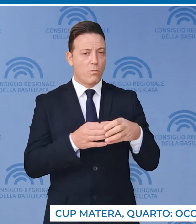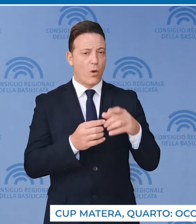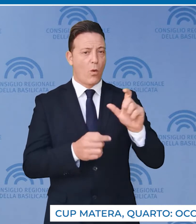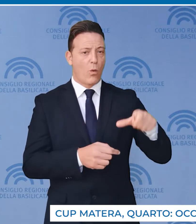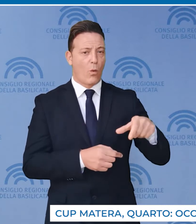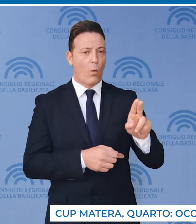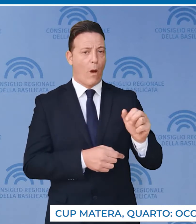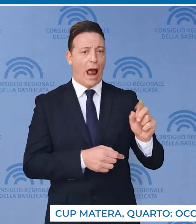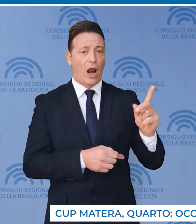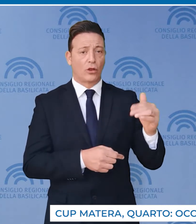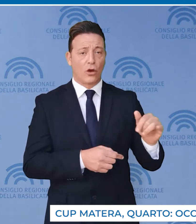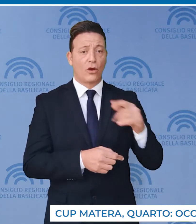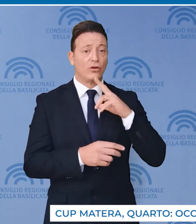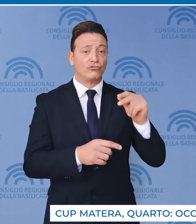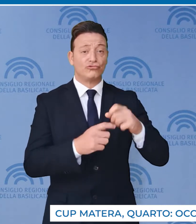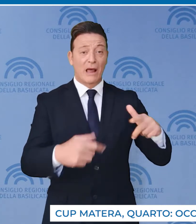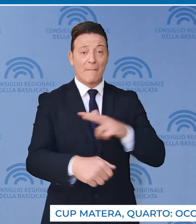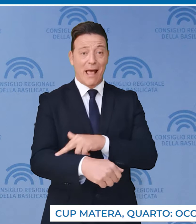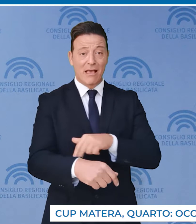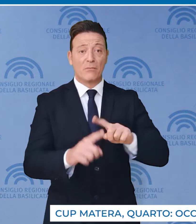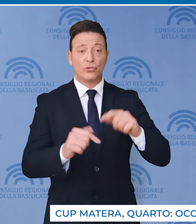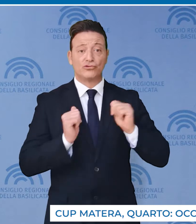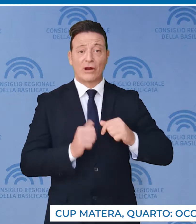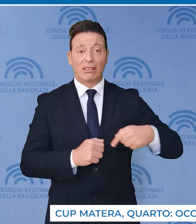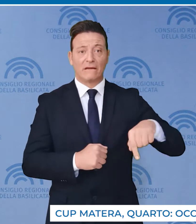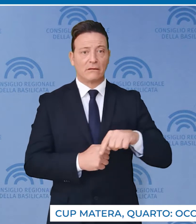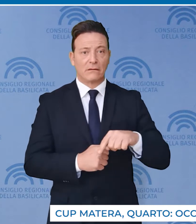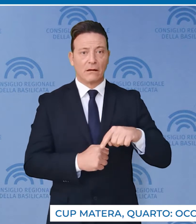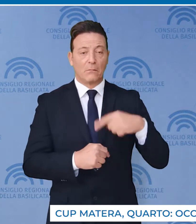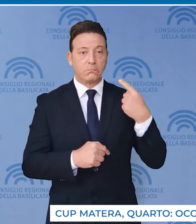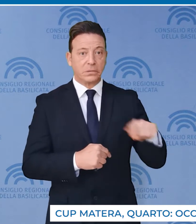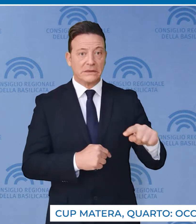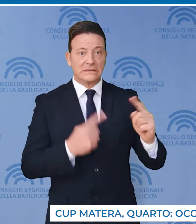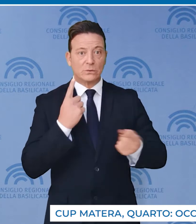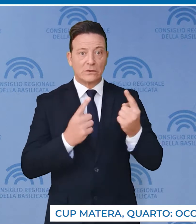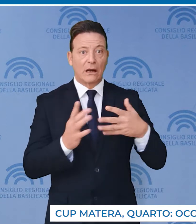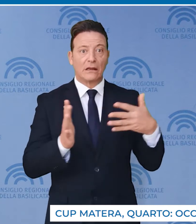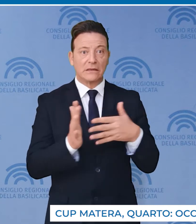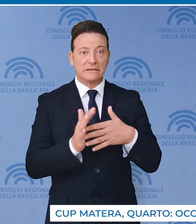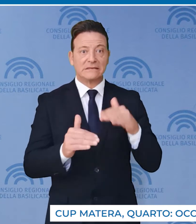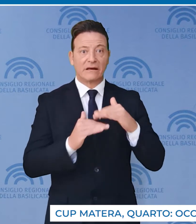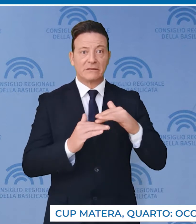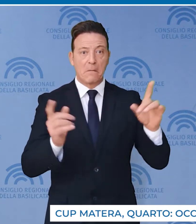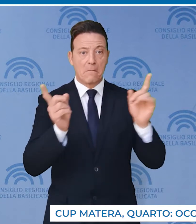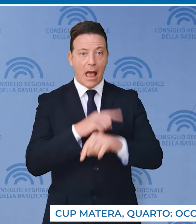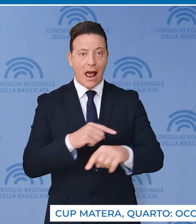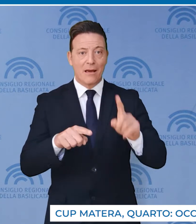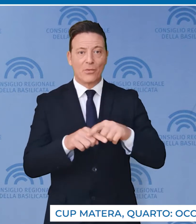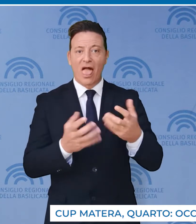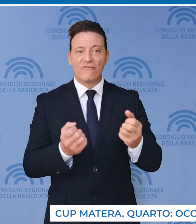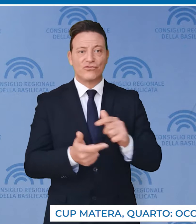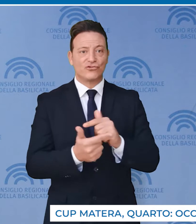Matera e i Materani non meritano di continuare a patire disagi, disservizi e